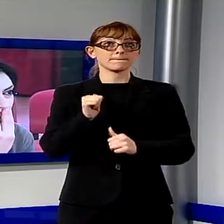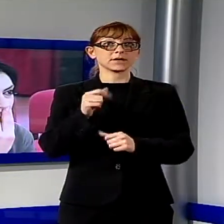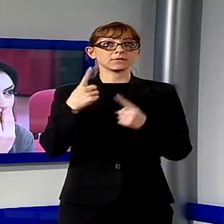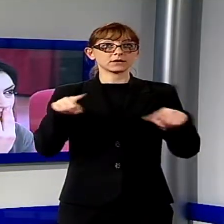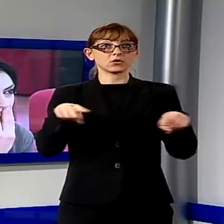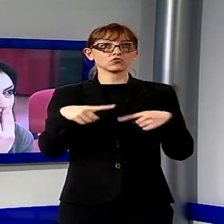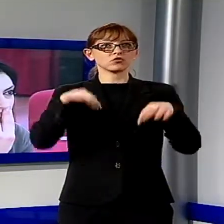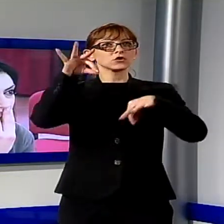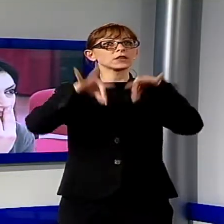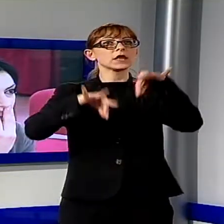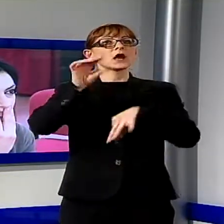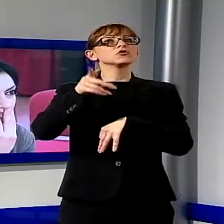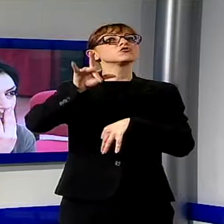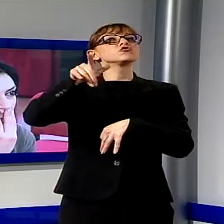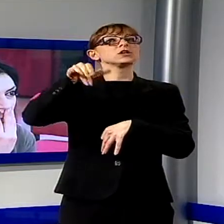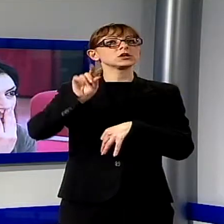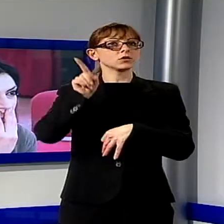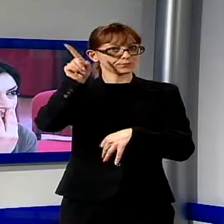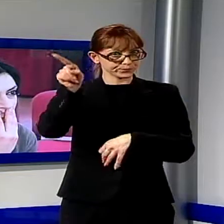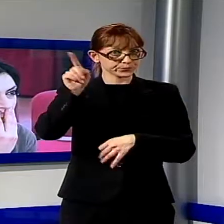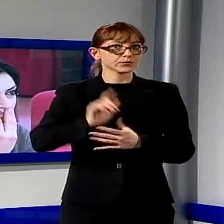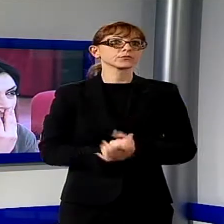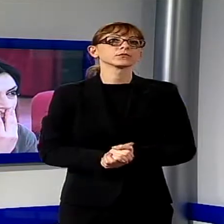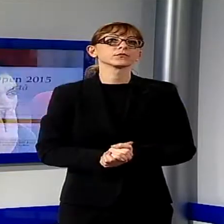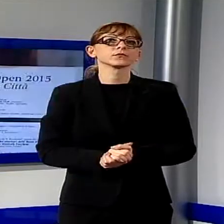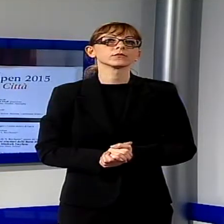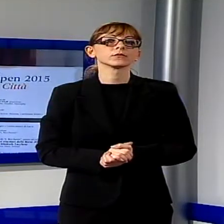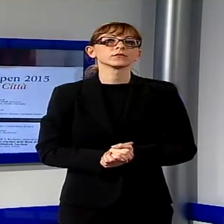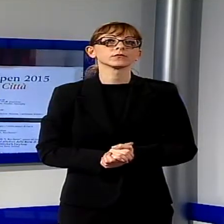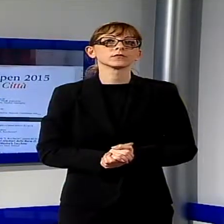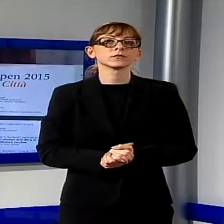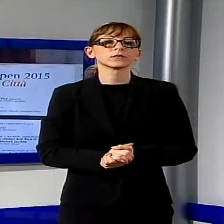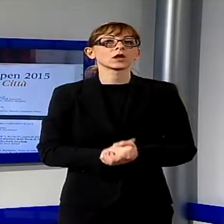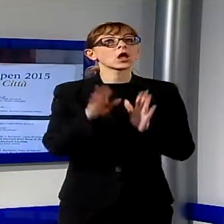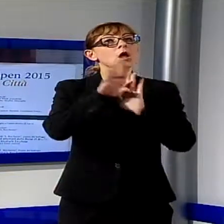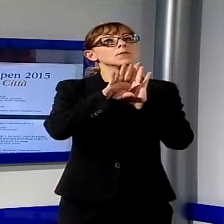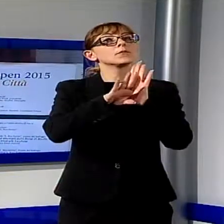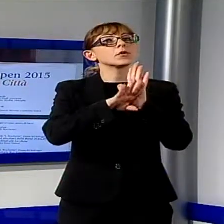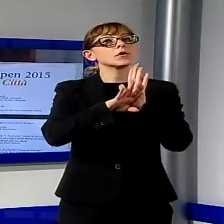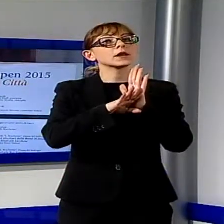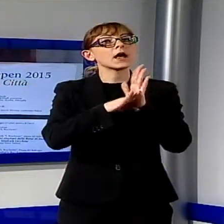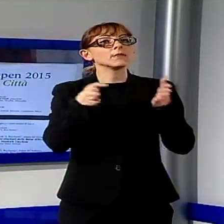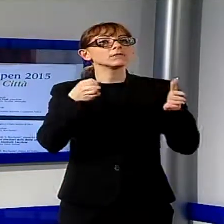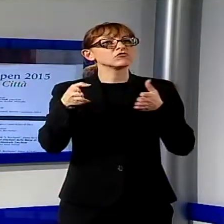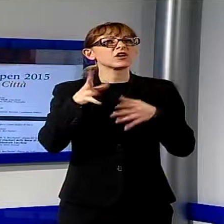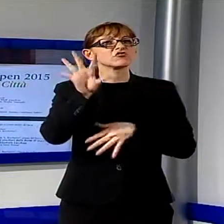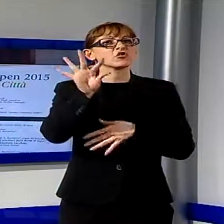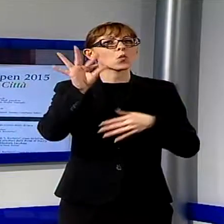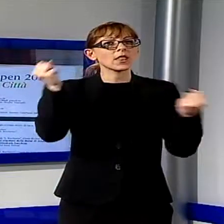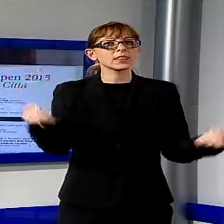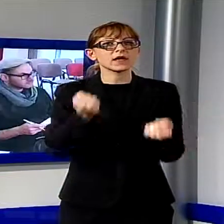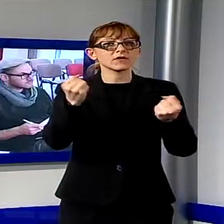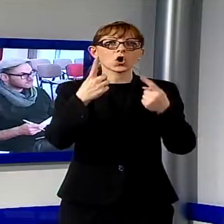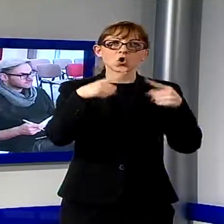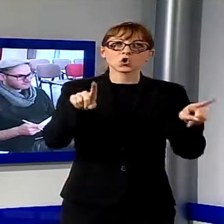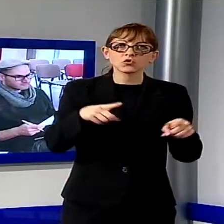per dimostrare l'attenzione dell'Istituto Boccherini verso la canzone d'autore. Il programma della stagione prevede poi una cinquantina di eventi tra